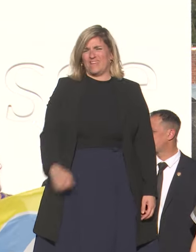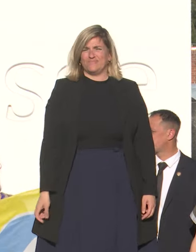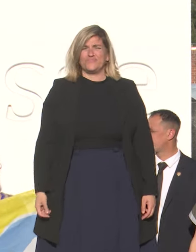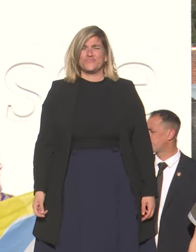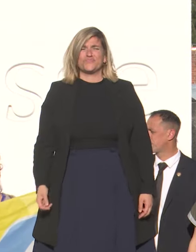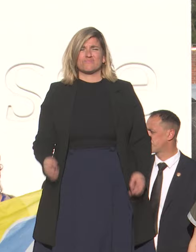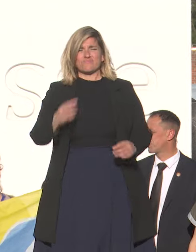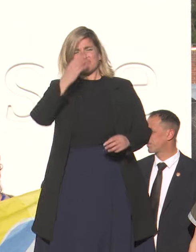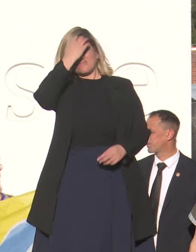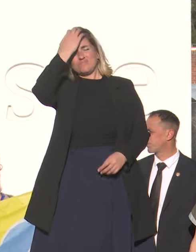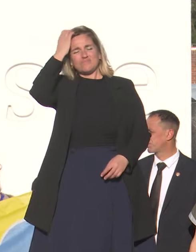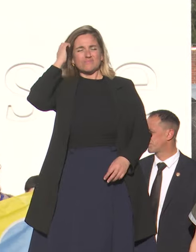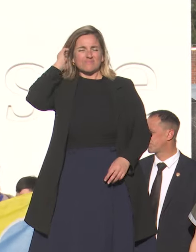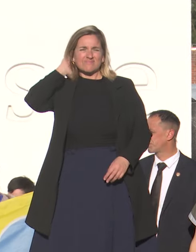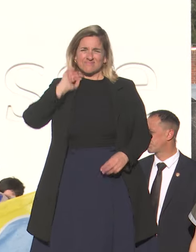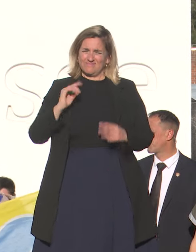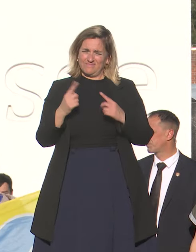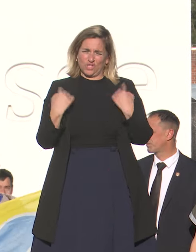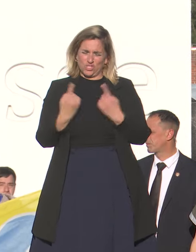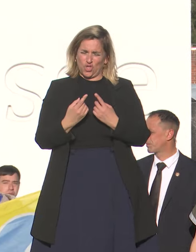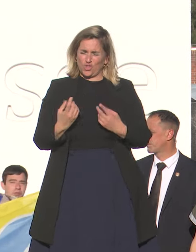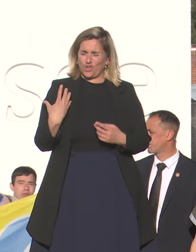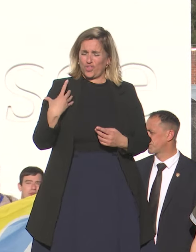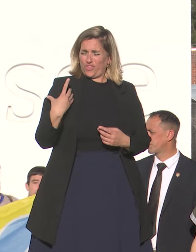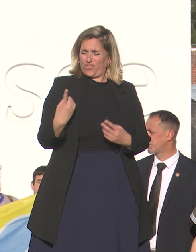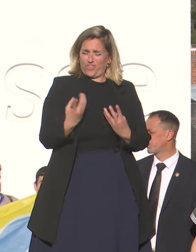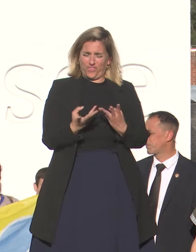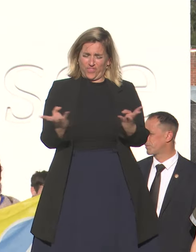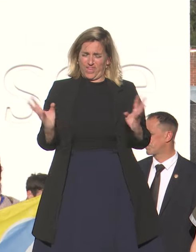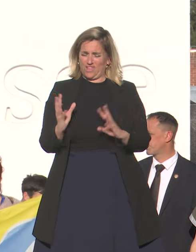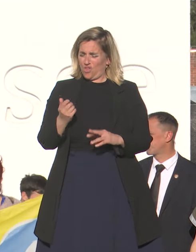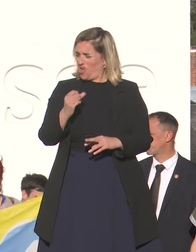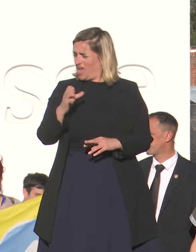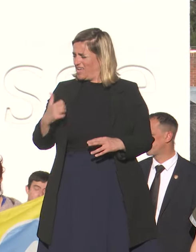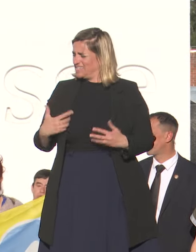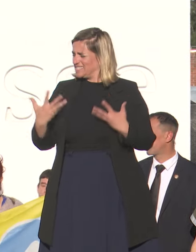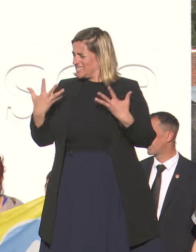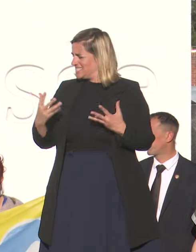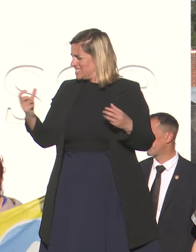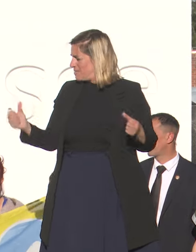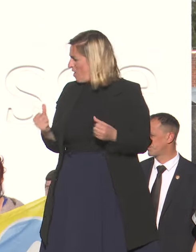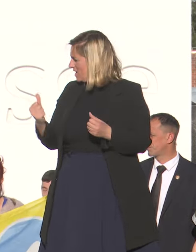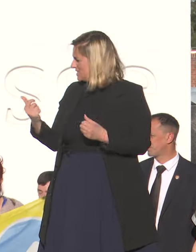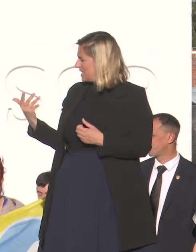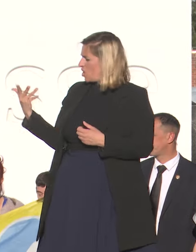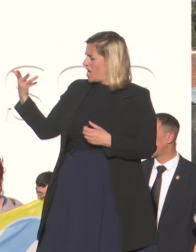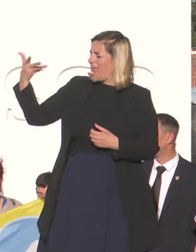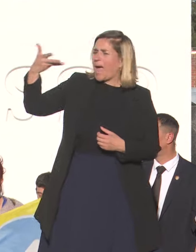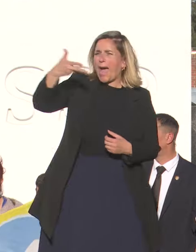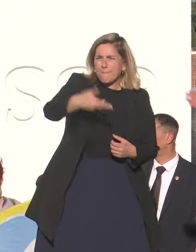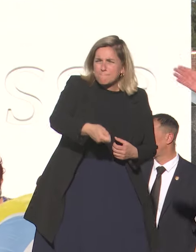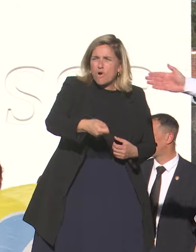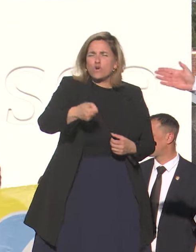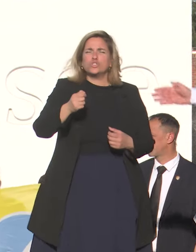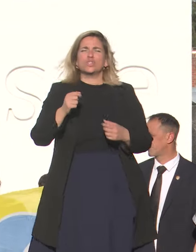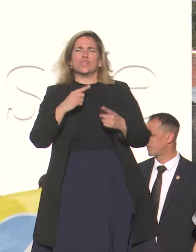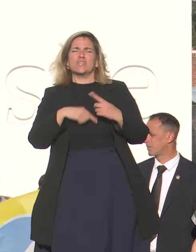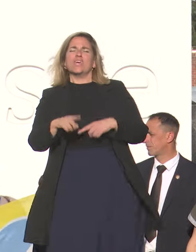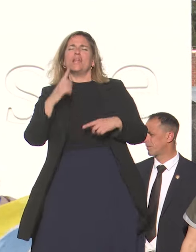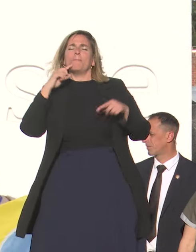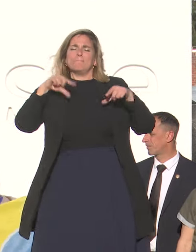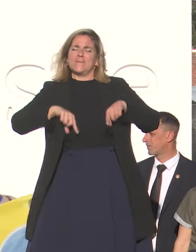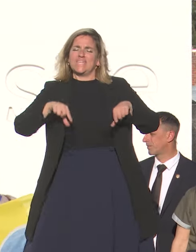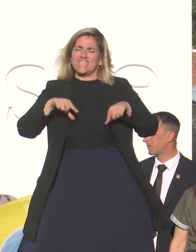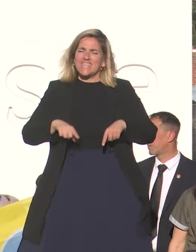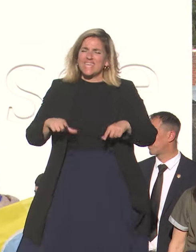ejecutar esta obra con el apoyo y con la ayuda del Ministerio de Transportes y Obras Públicas. ¿Y por qué hicimos